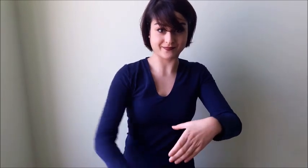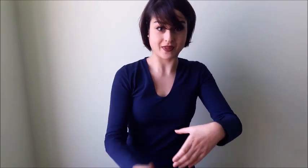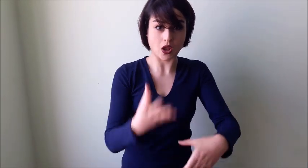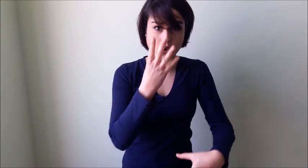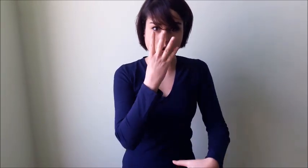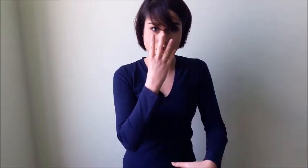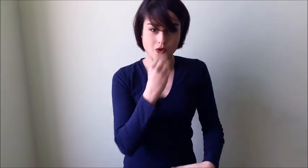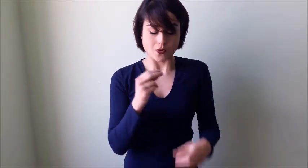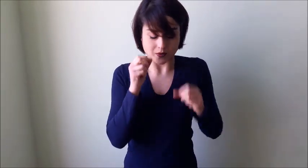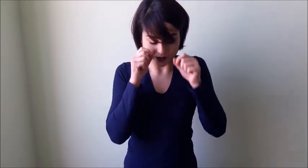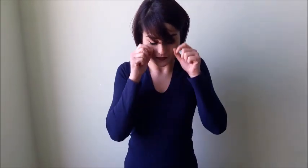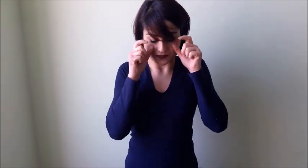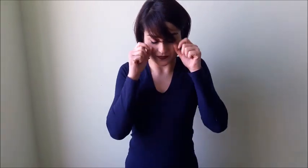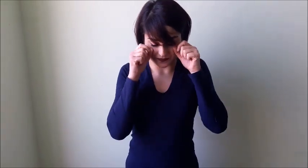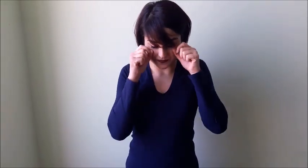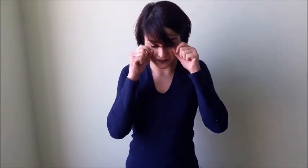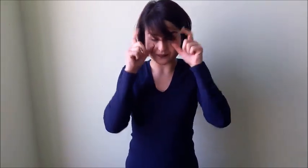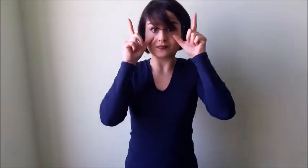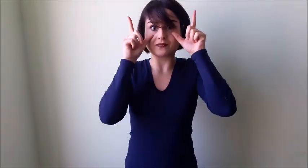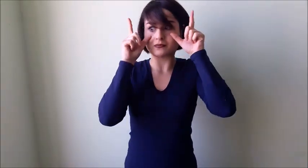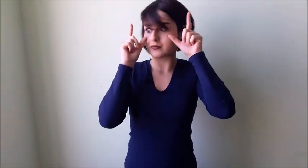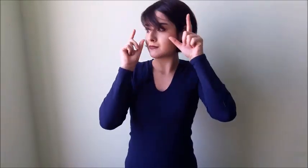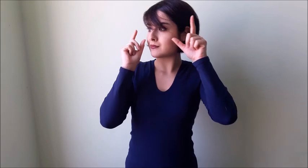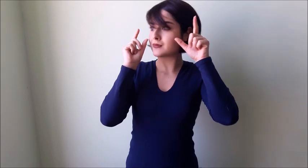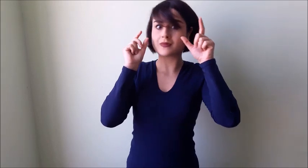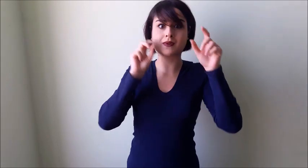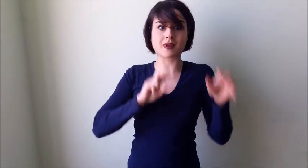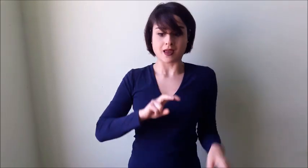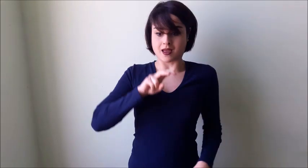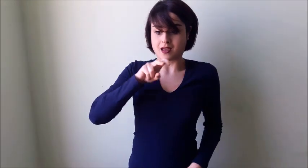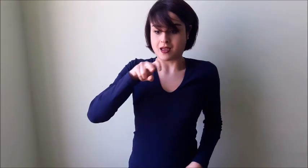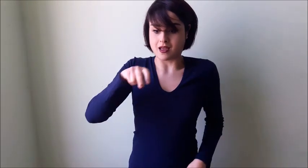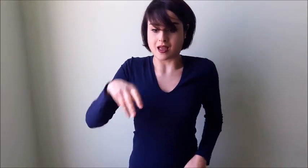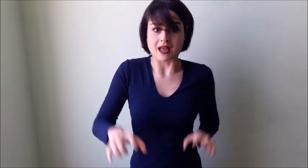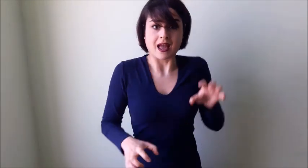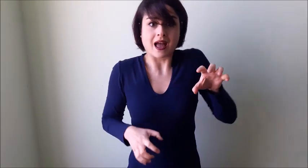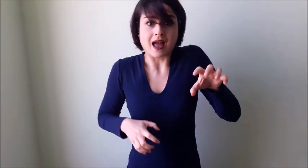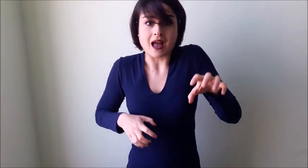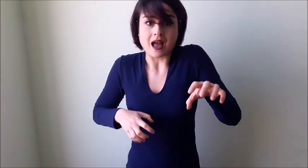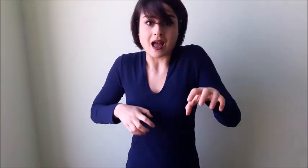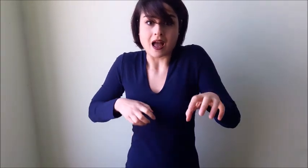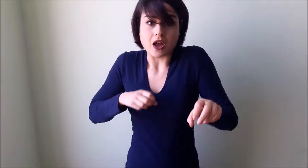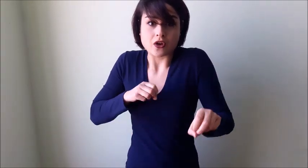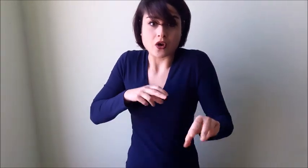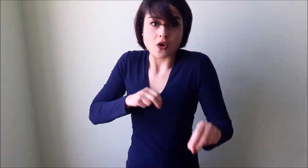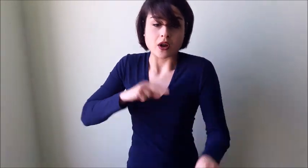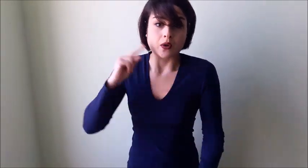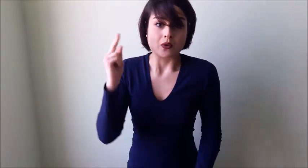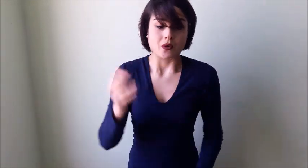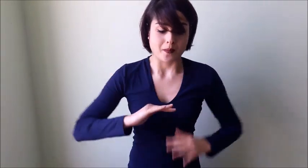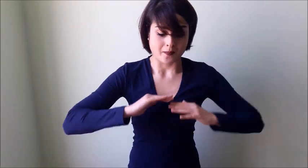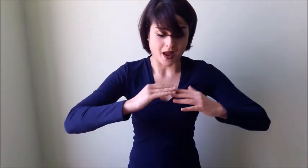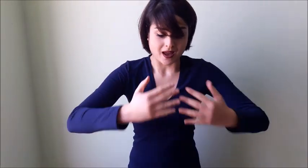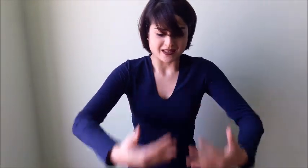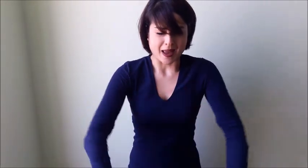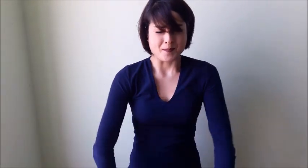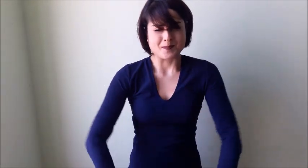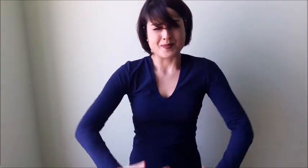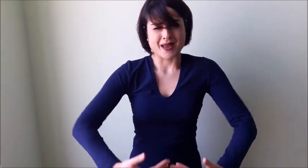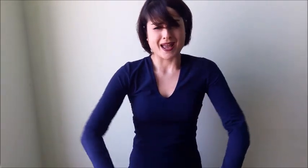Quando egli si svegliò, voleva correre via, ma le pietre erano così pesanti che subito